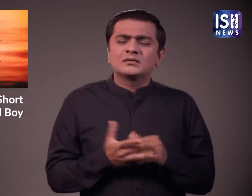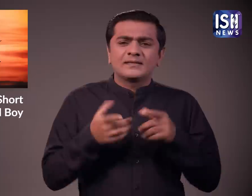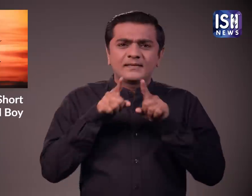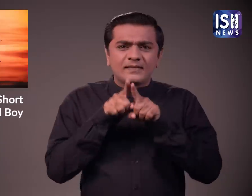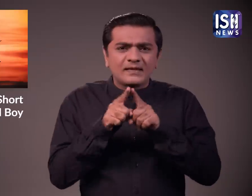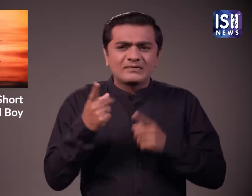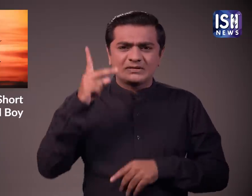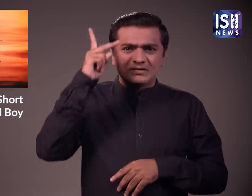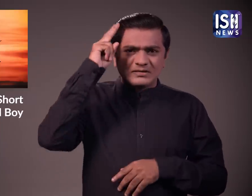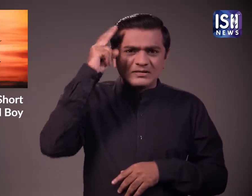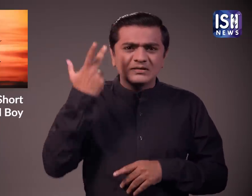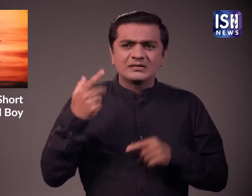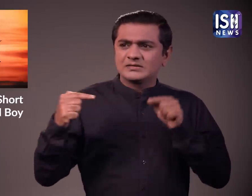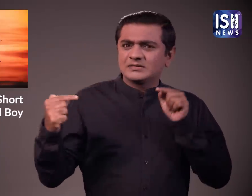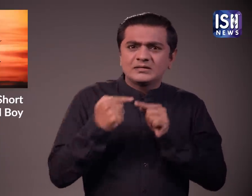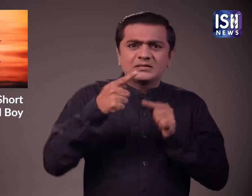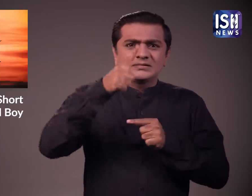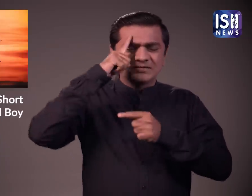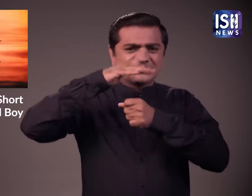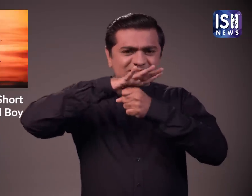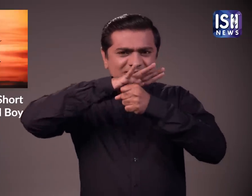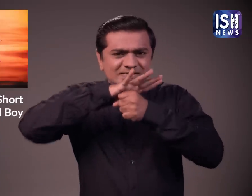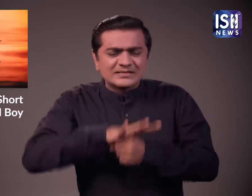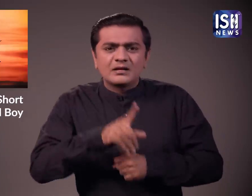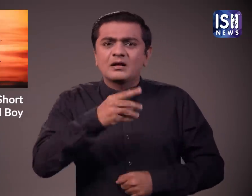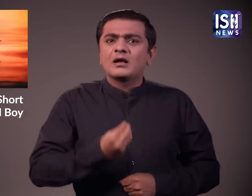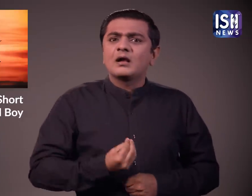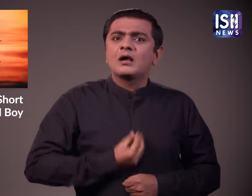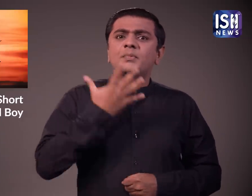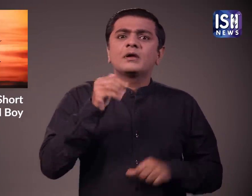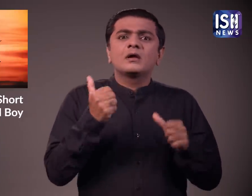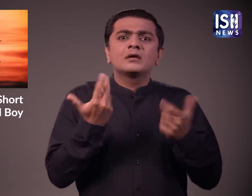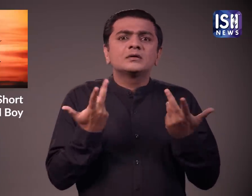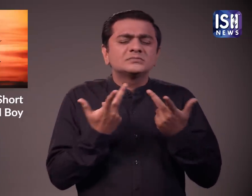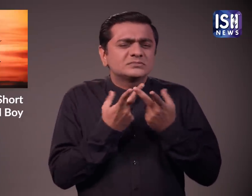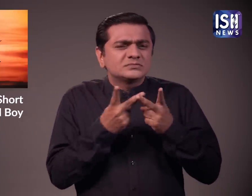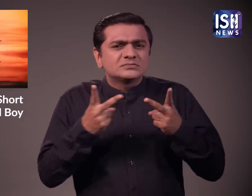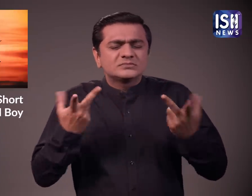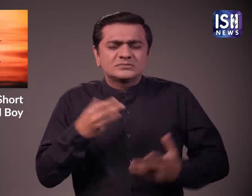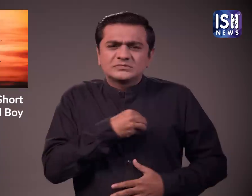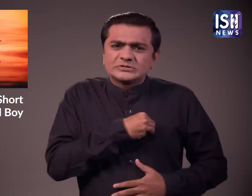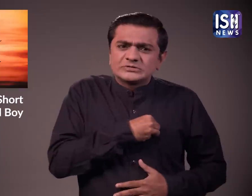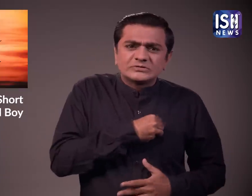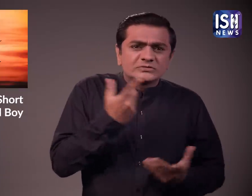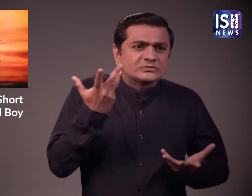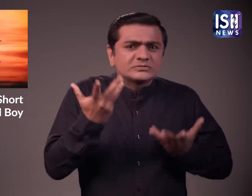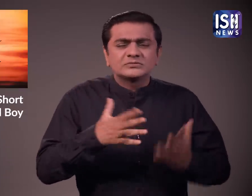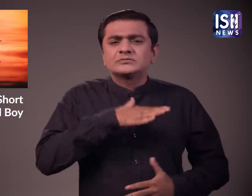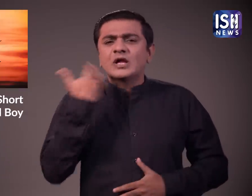ब्रेक अप, बाल कटवाने, आदी, किसी भी कारण से कोई भी तनाव हो रहा हो या आप जीवन में खुश ना हो तो